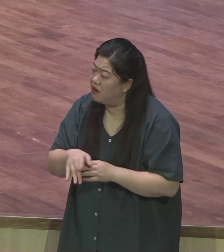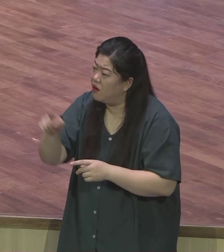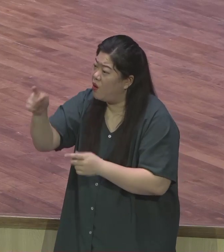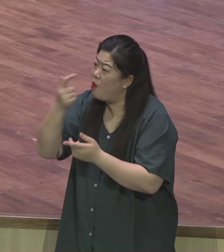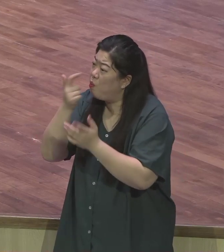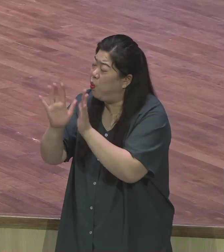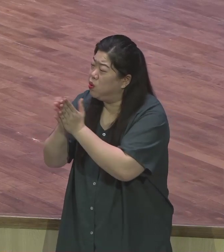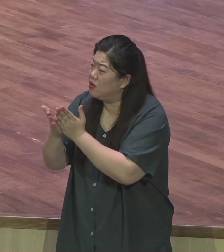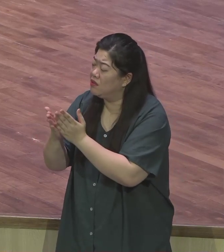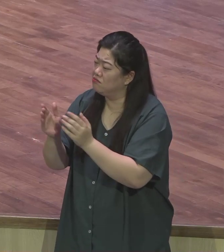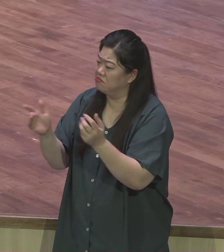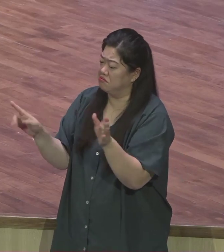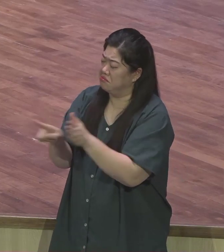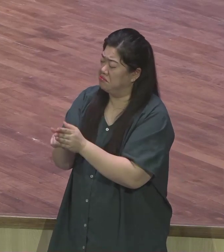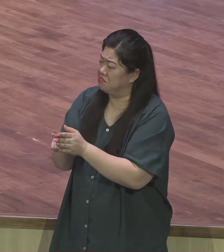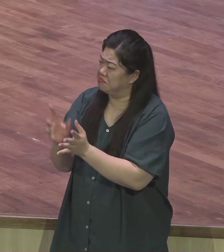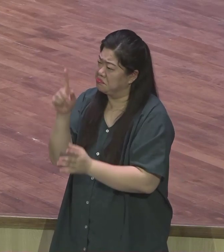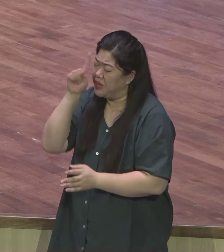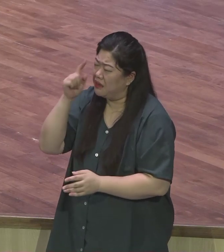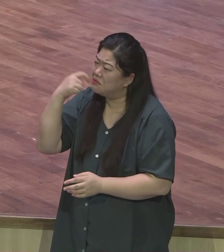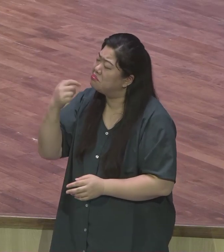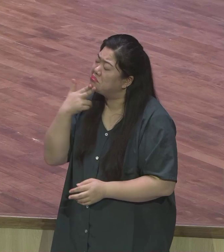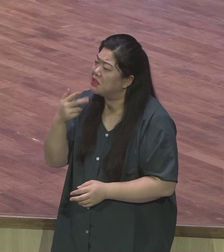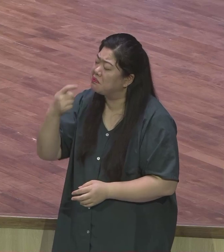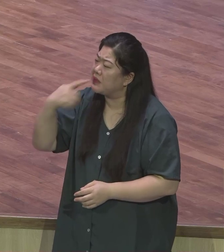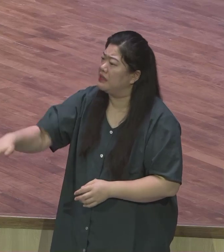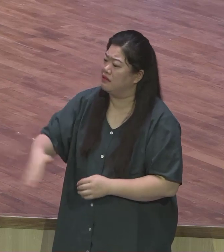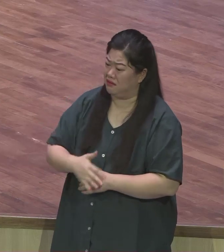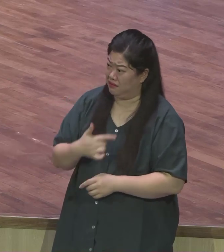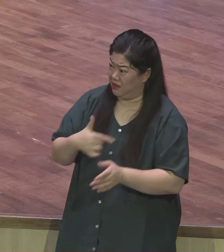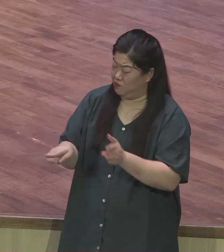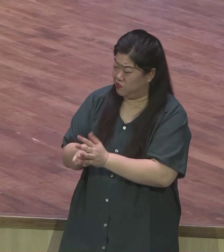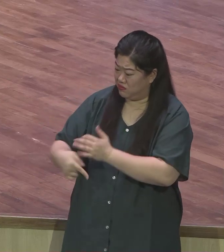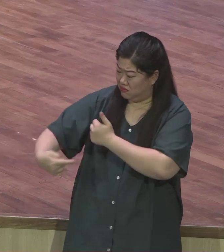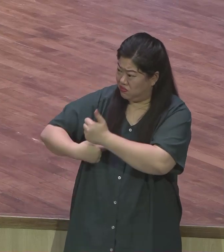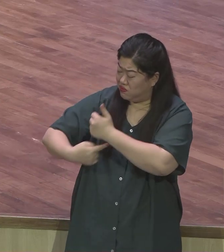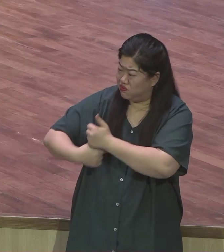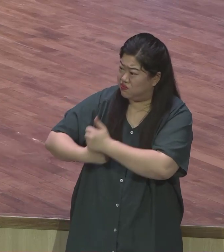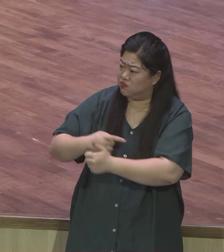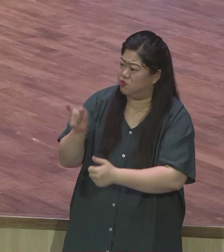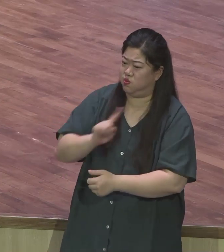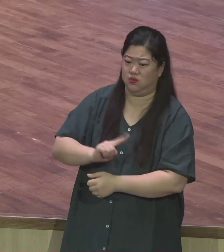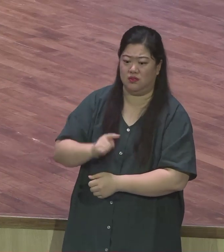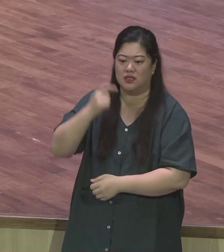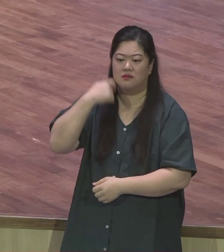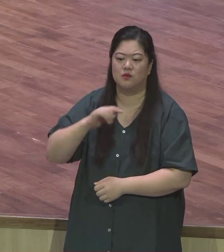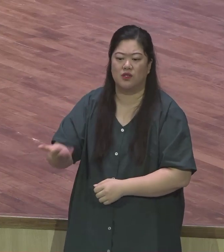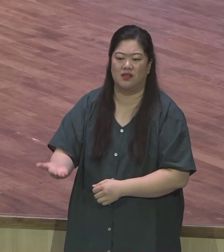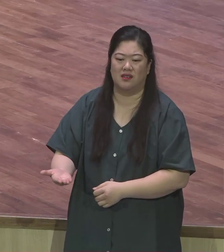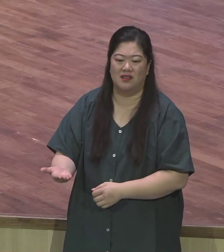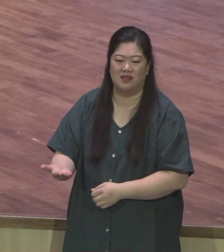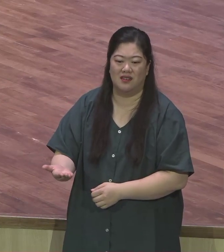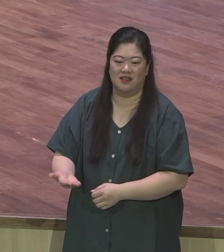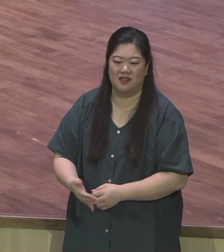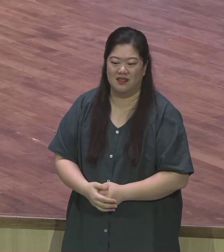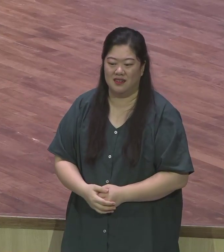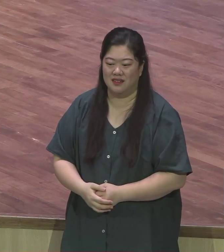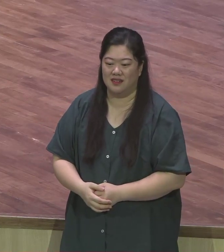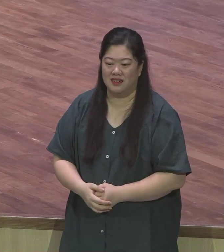상태에 맞는 접촉점을 찾고 거기에 맞는 말씀으로 답을 줘야 되겠구나 그래서 우리가 이 복음이 들려지고 오늘도